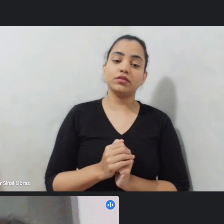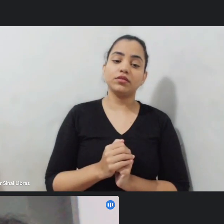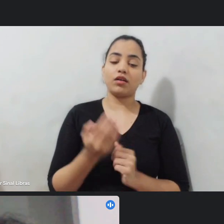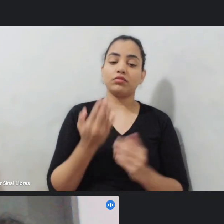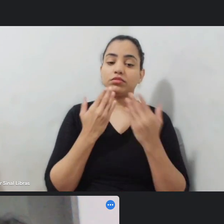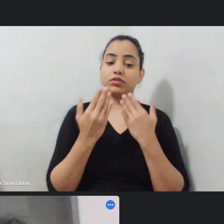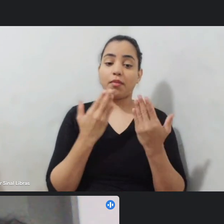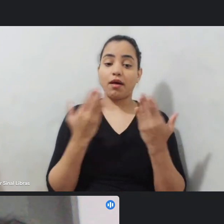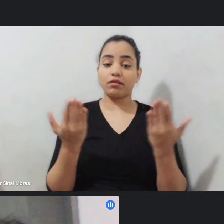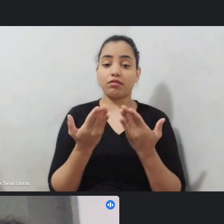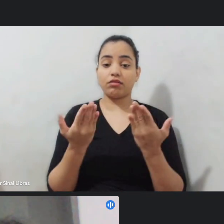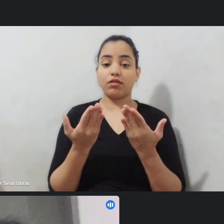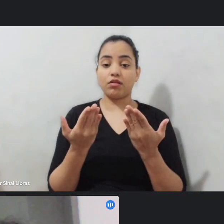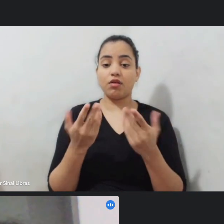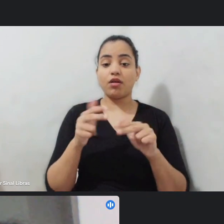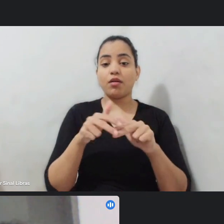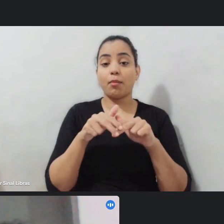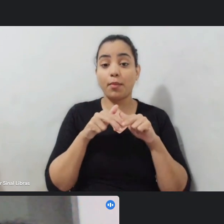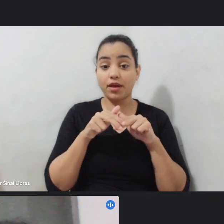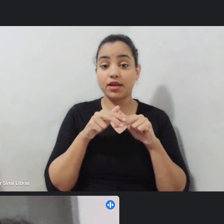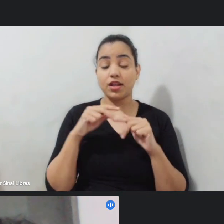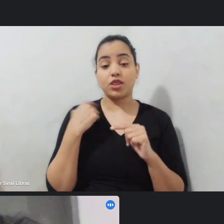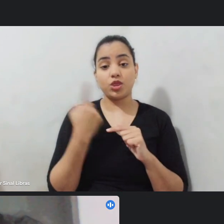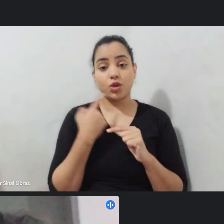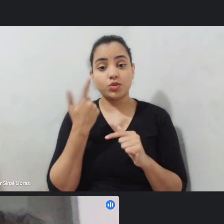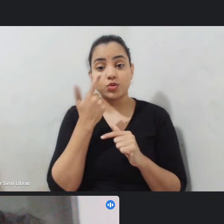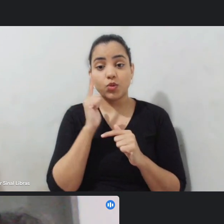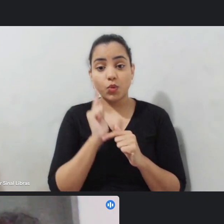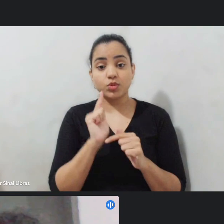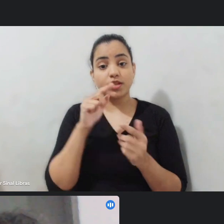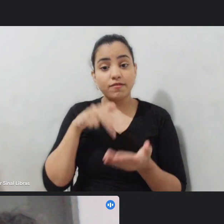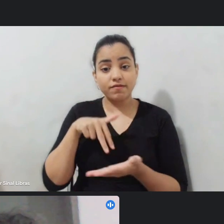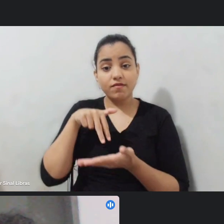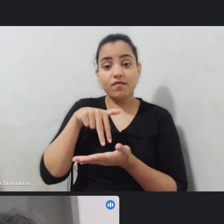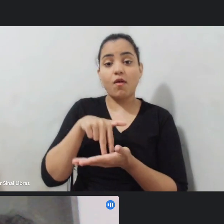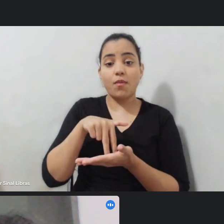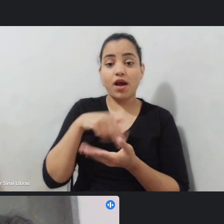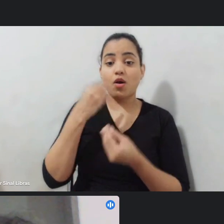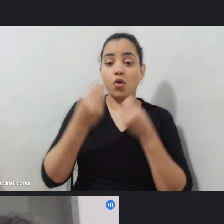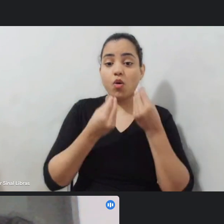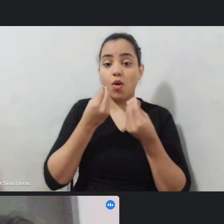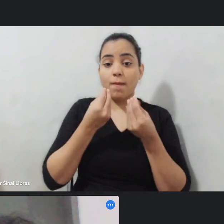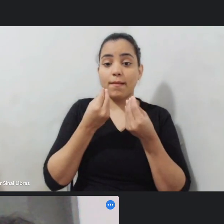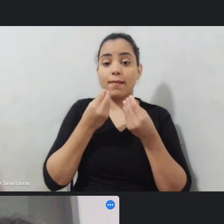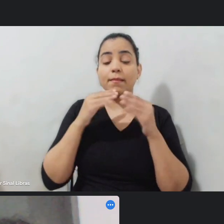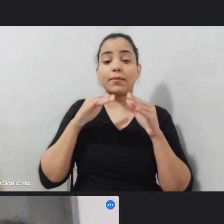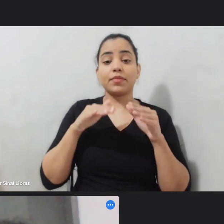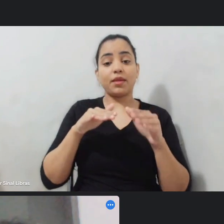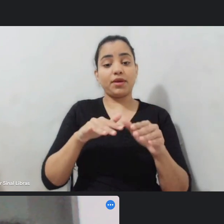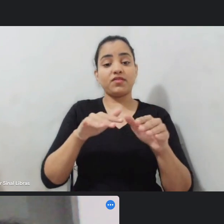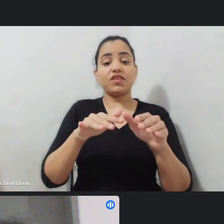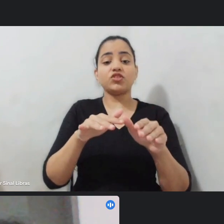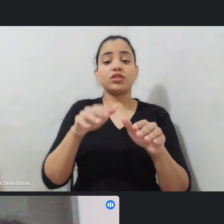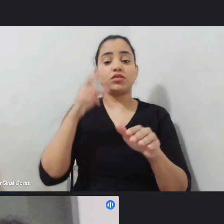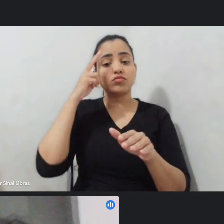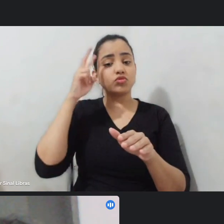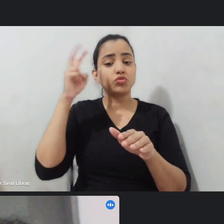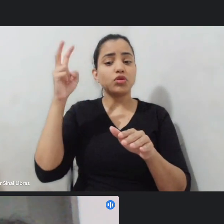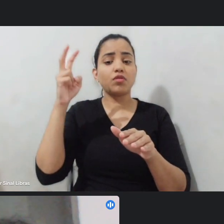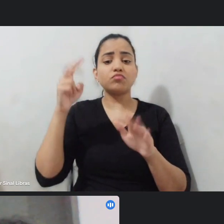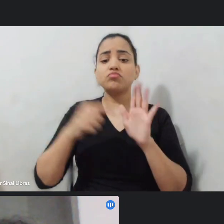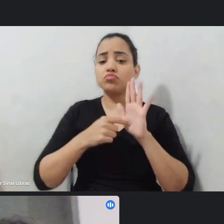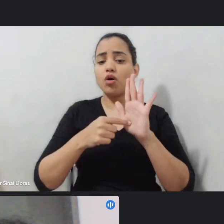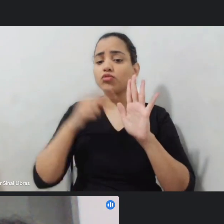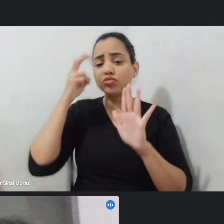para que a gente também possa estar se firmando como uma manifestação cultural carnaval de